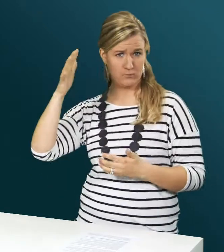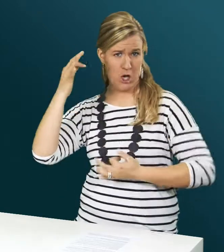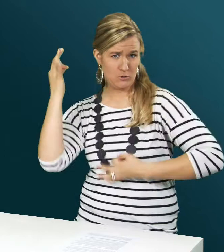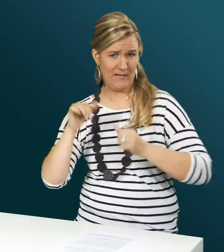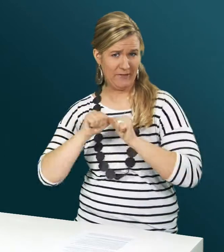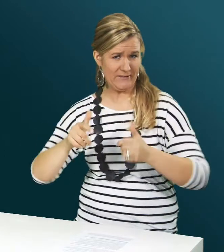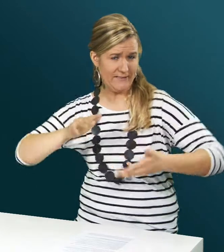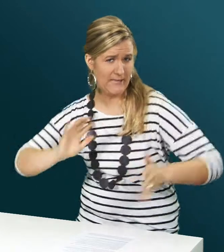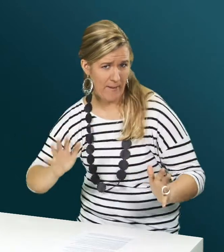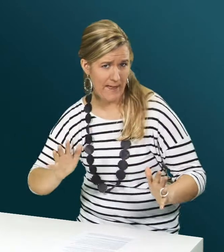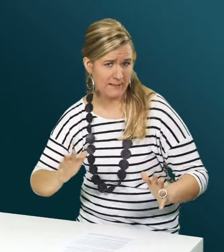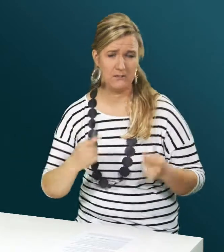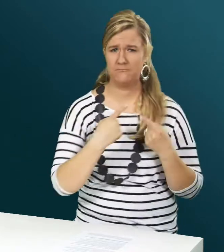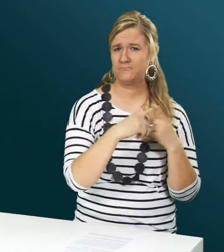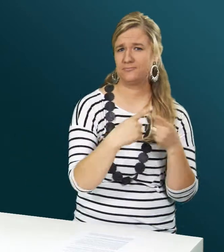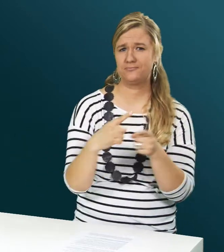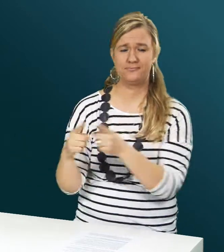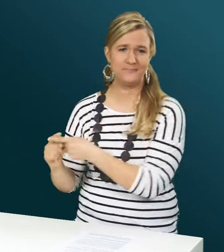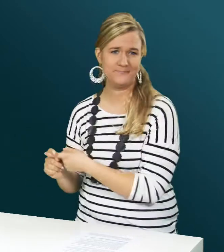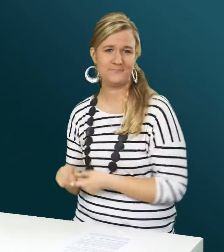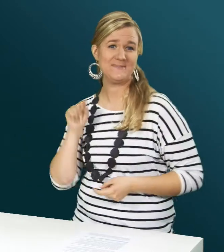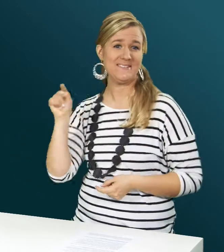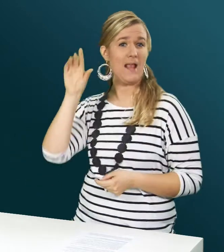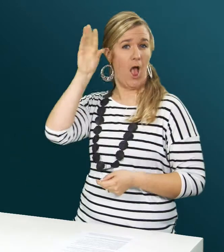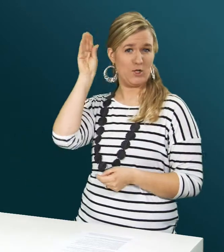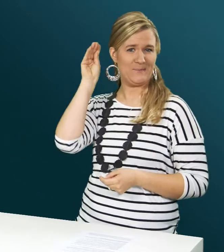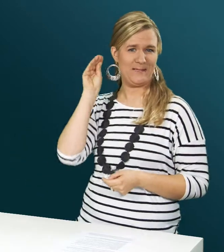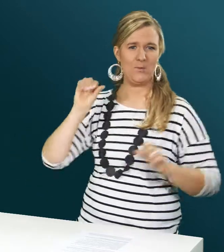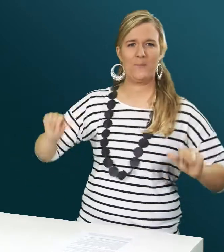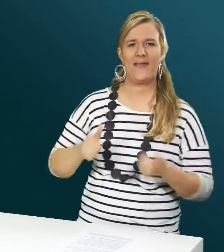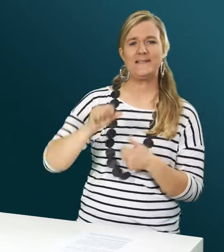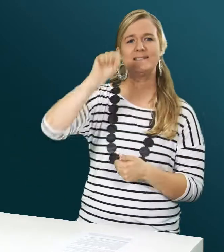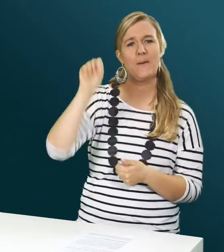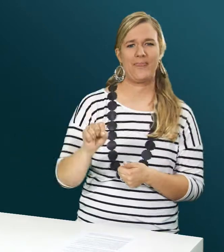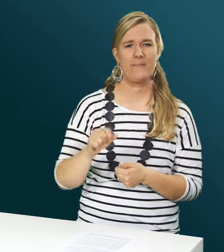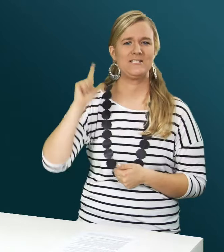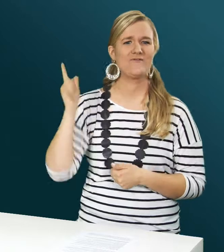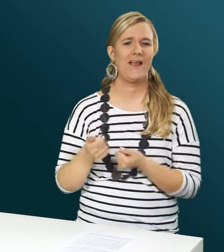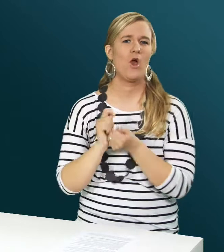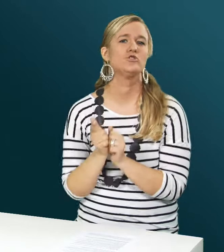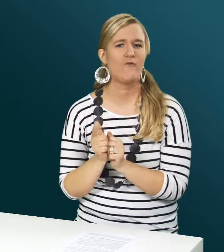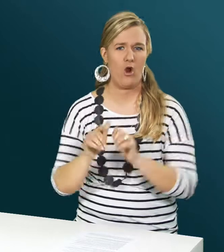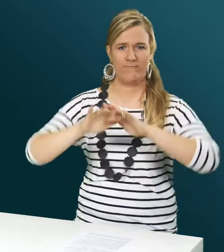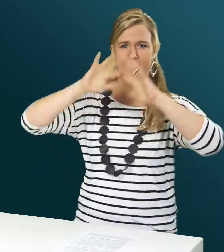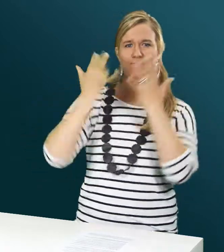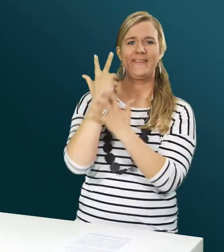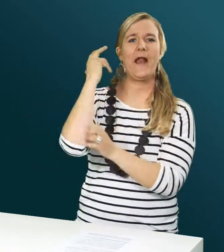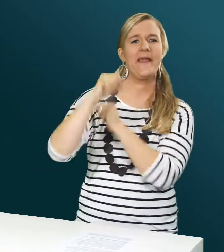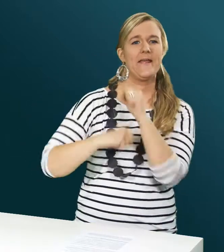abstrakten Spiel?». Diese Ausbildung beginnt im September 2012 und dauert insgesamt drei Jahre.